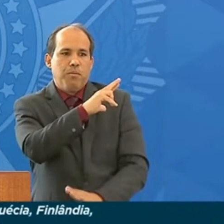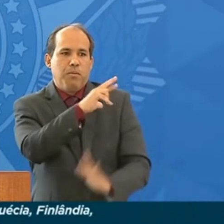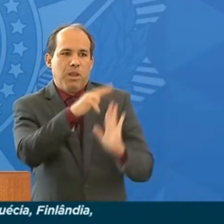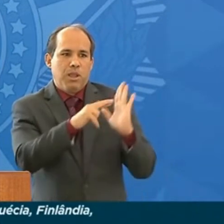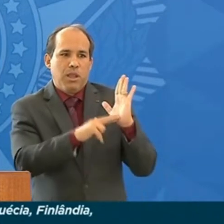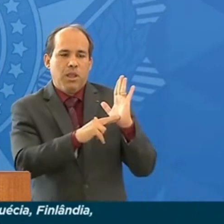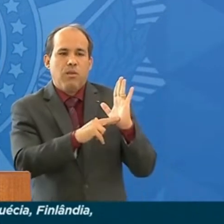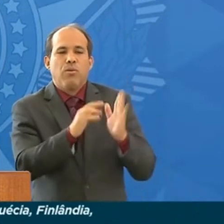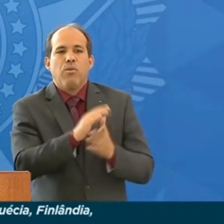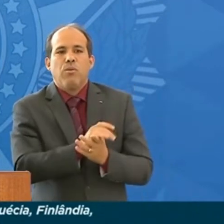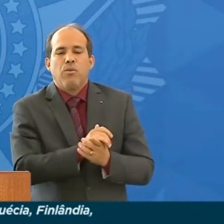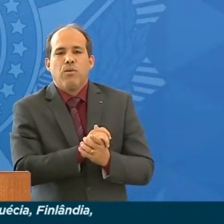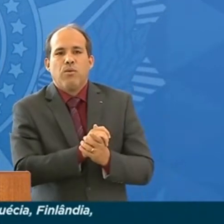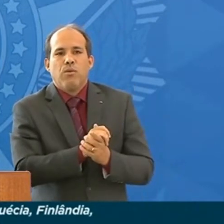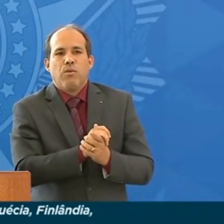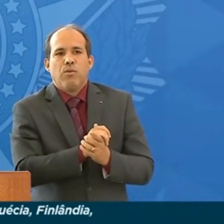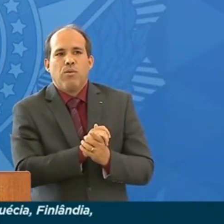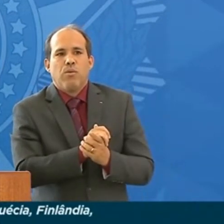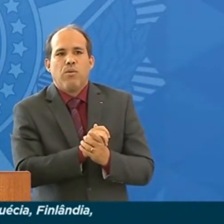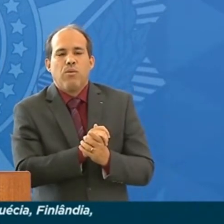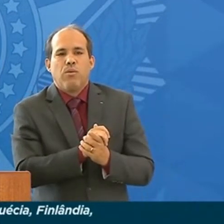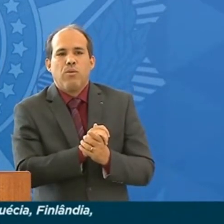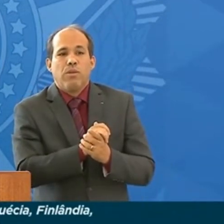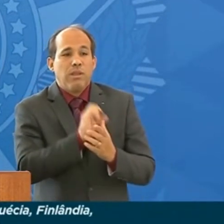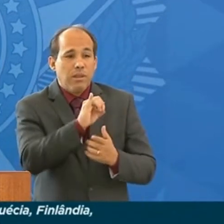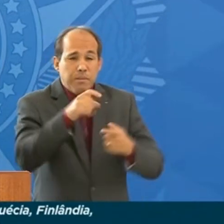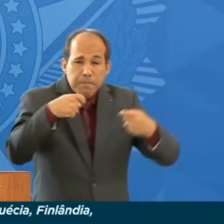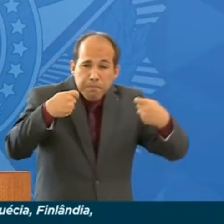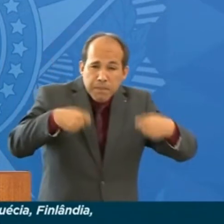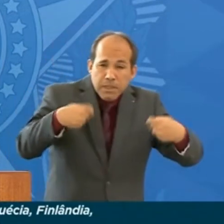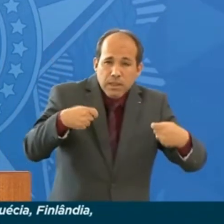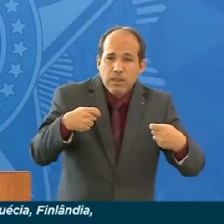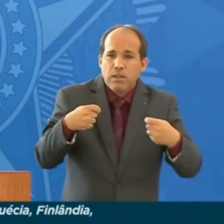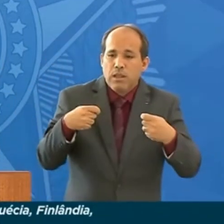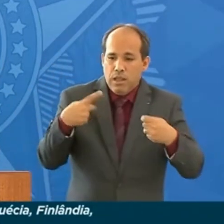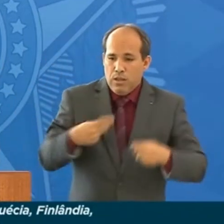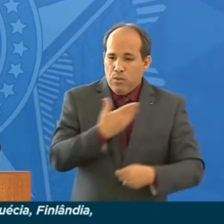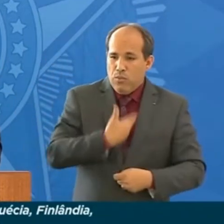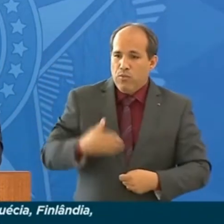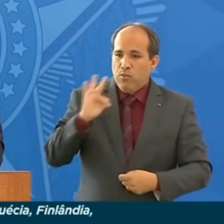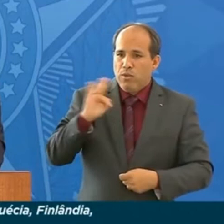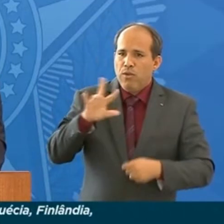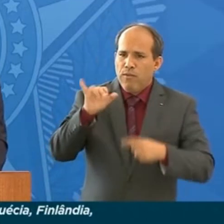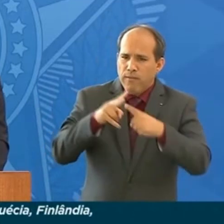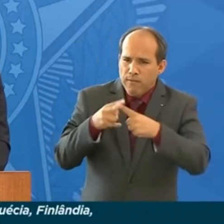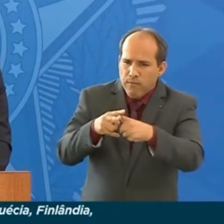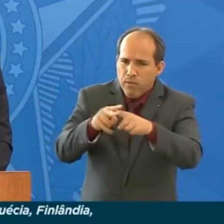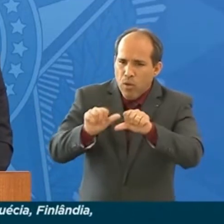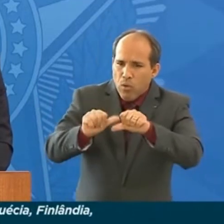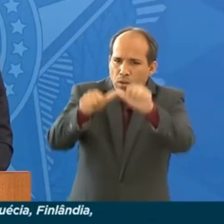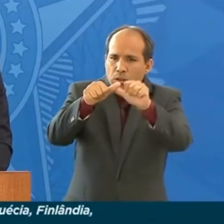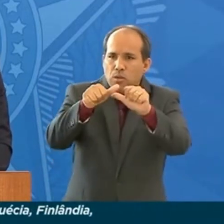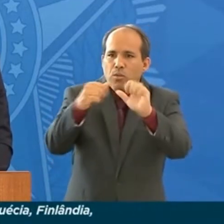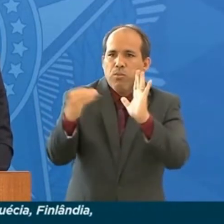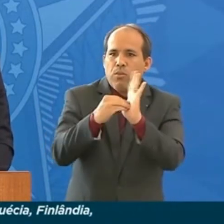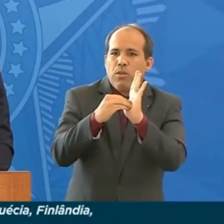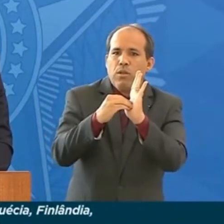necessidade, nós, governo federal, faremos até alteração no decreto,